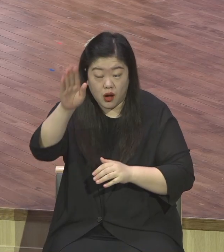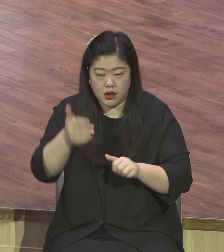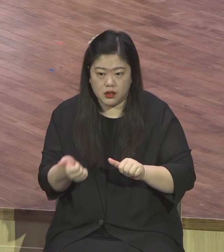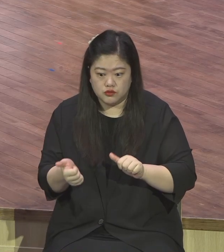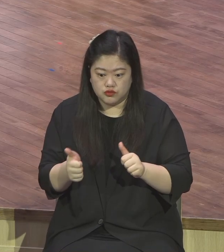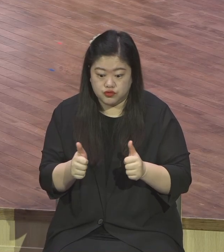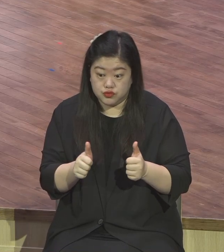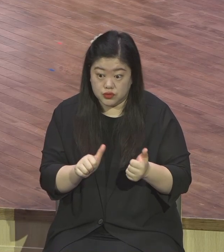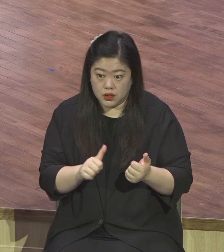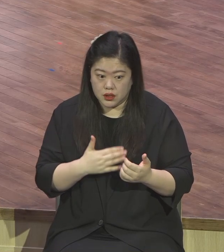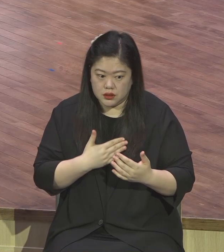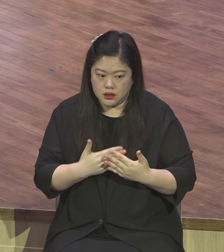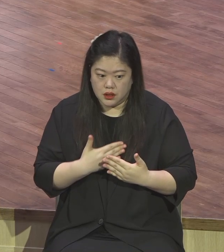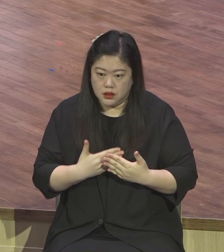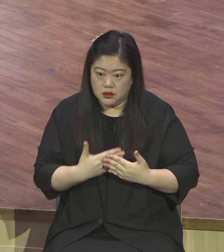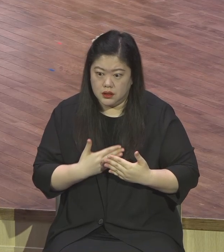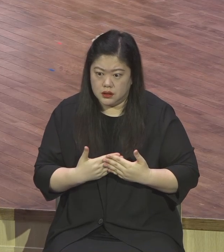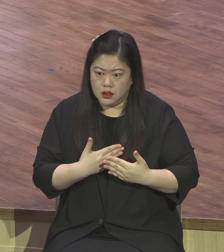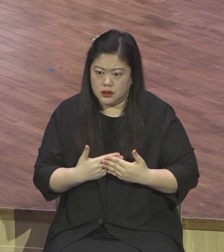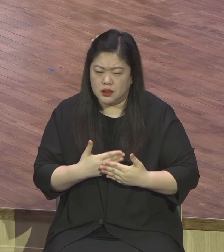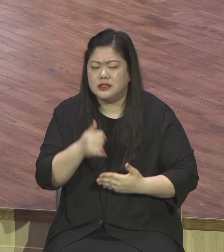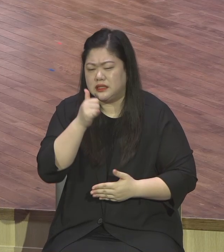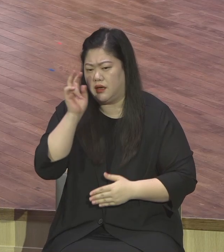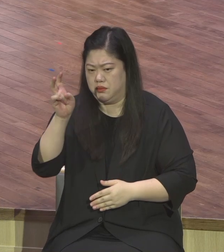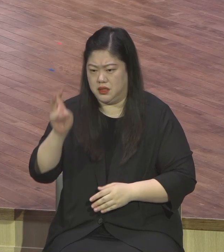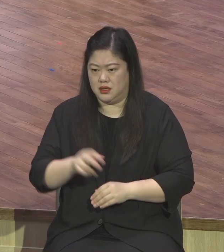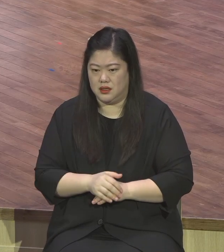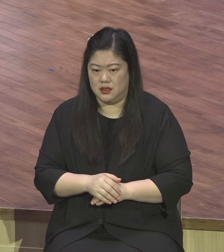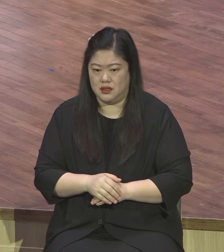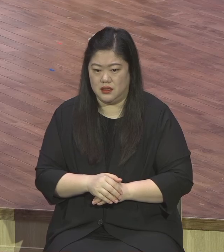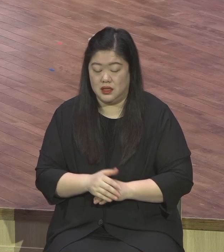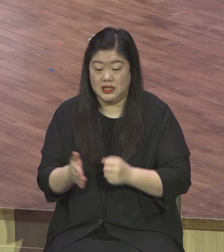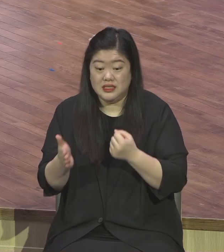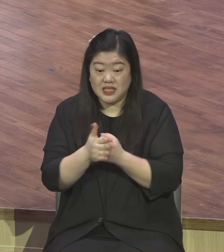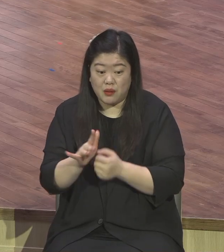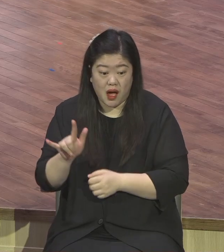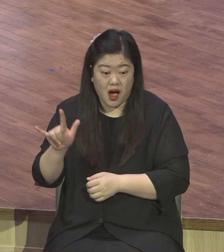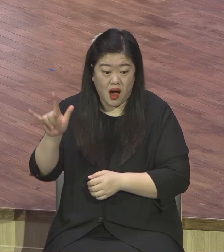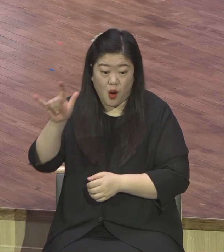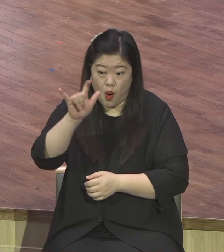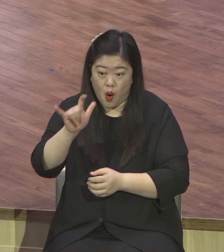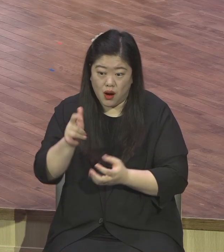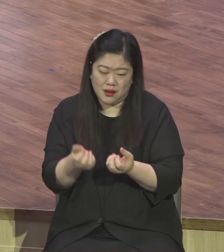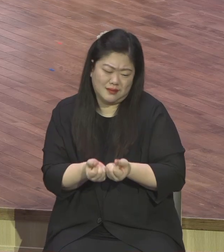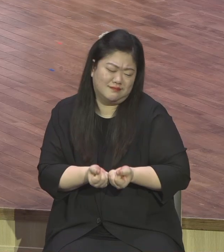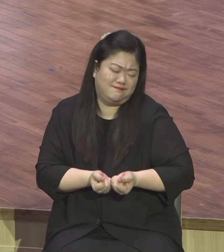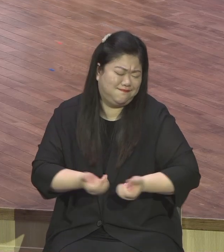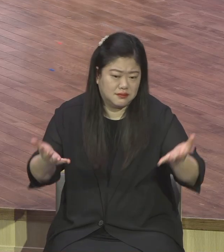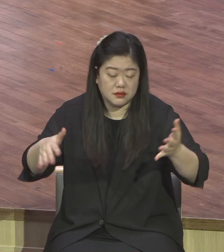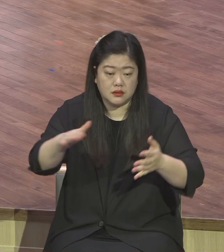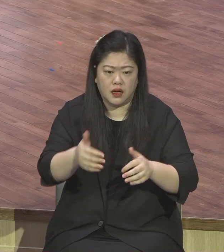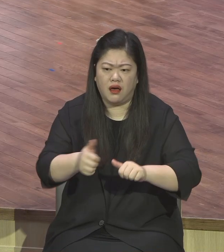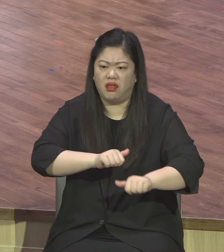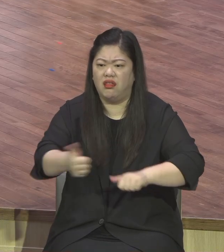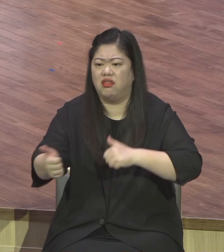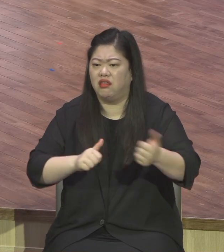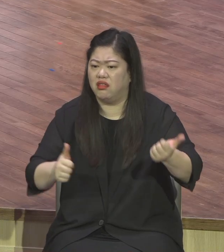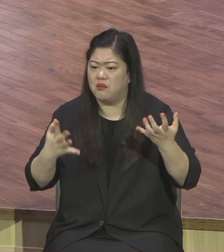죽음에 대해서 불안. 그러니까 코로나19로 인해서 수많은 사람들이 죽어나가고 인도 같은 데는 여러